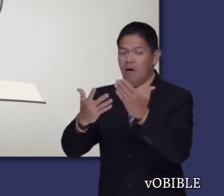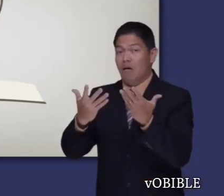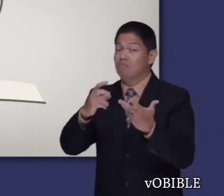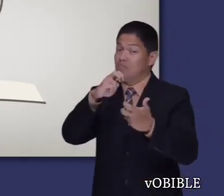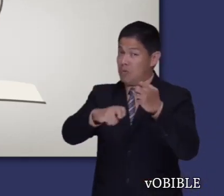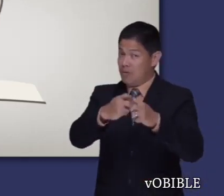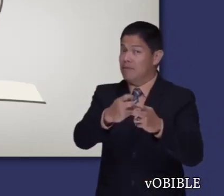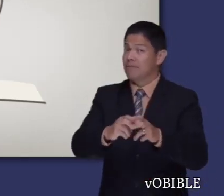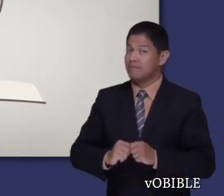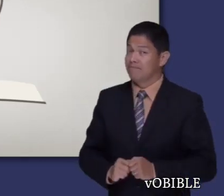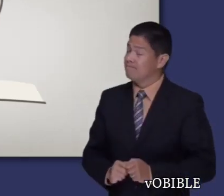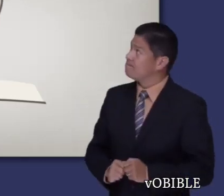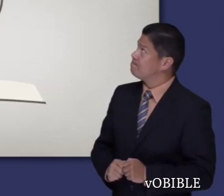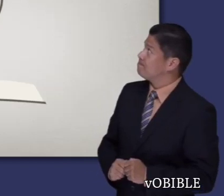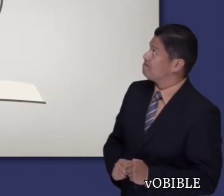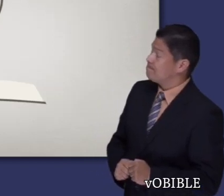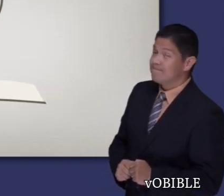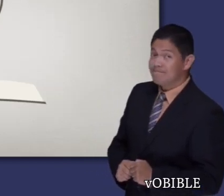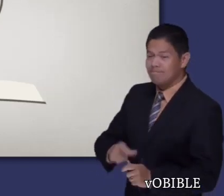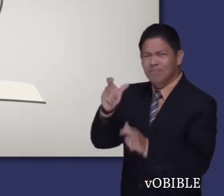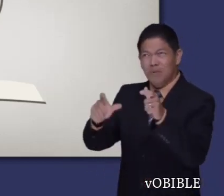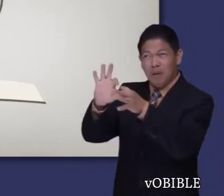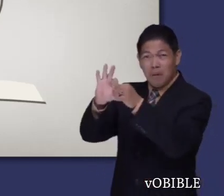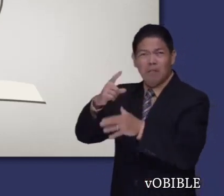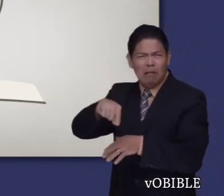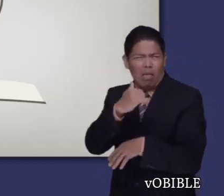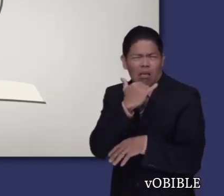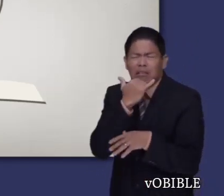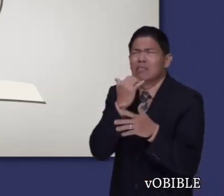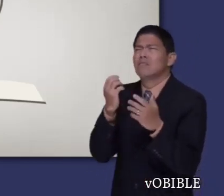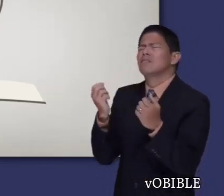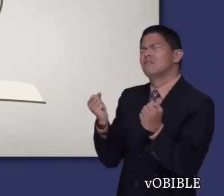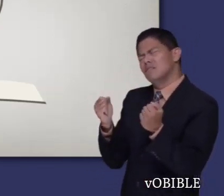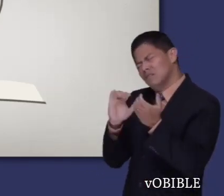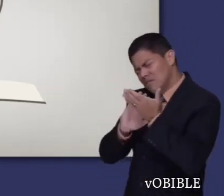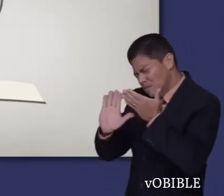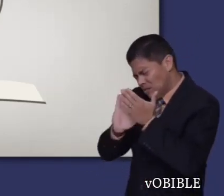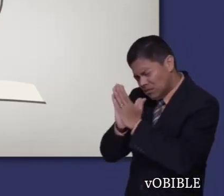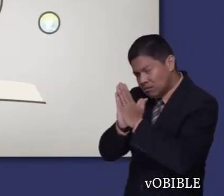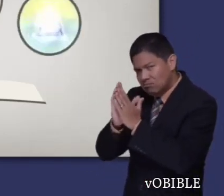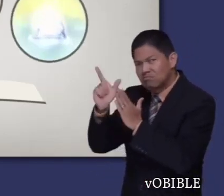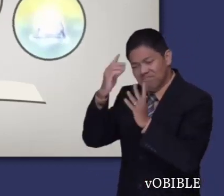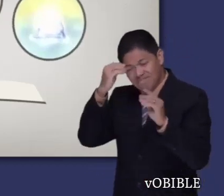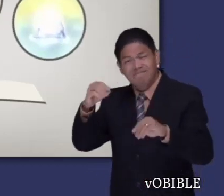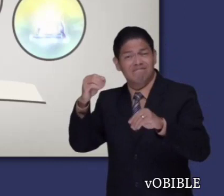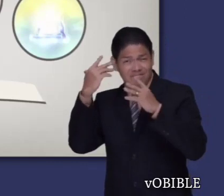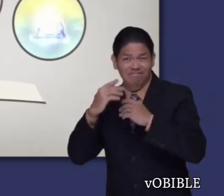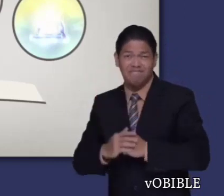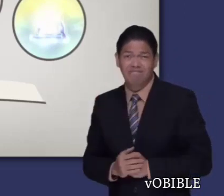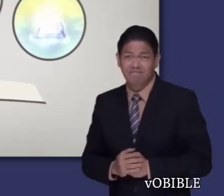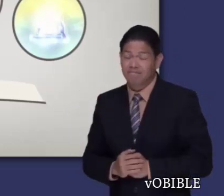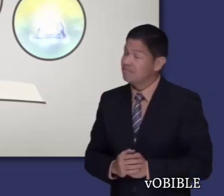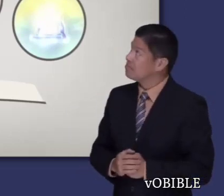perdona a sus siervos cuando se arrepienten y le suplican su ayuda. Y descubra por qué podemos confiar en el gran